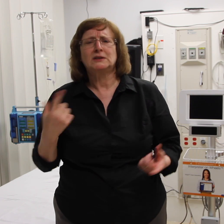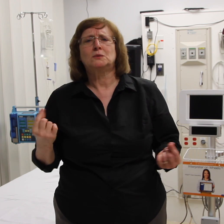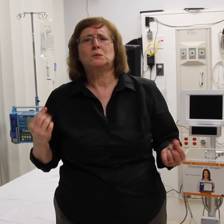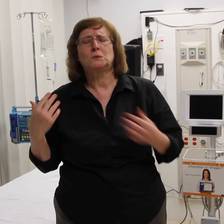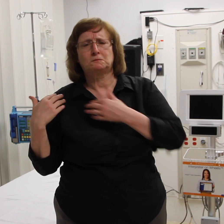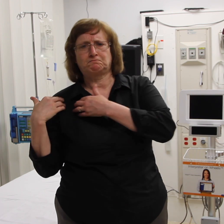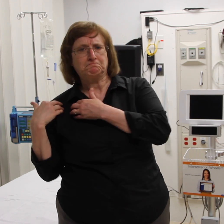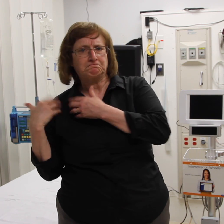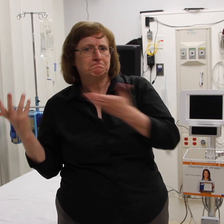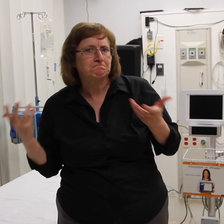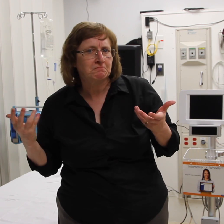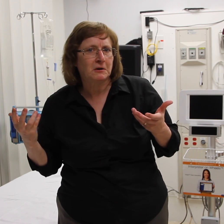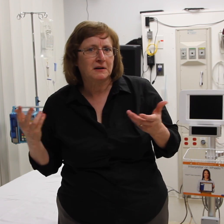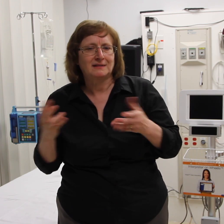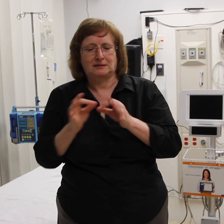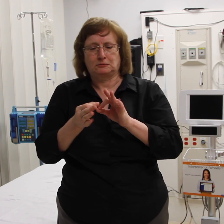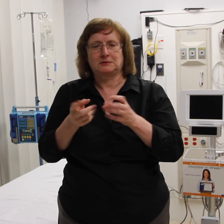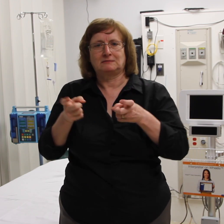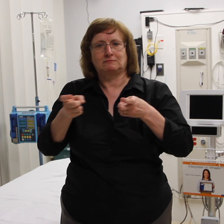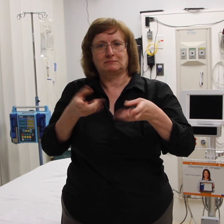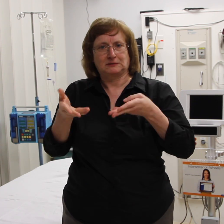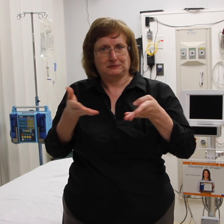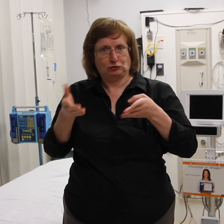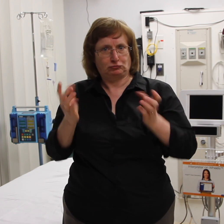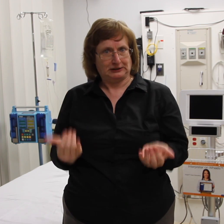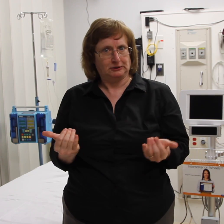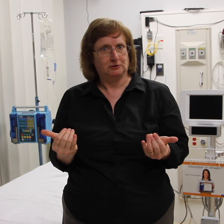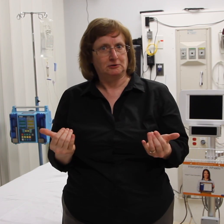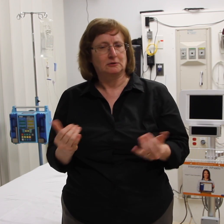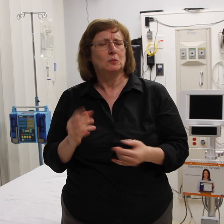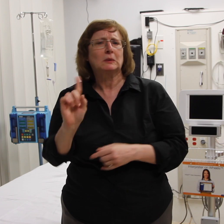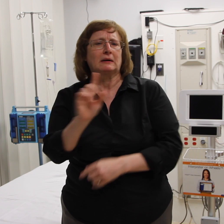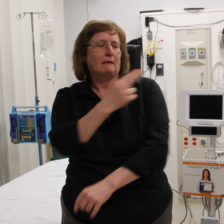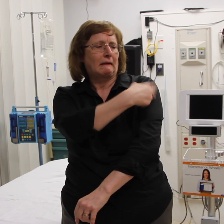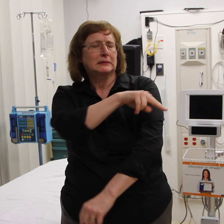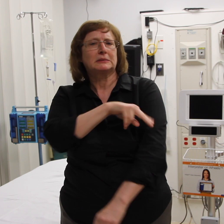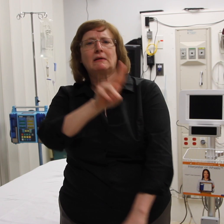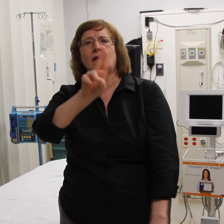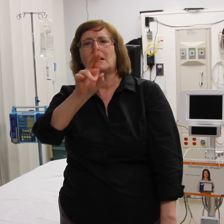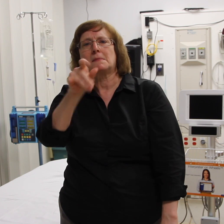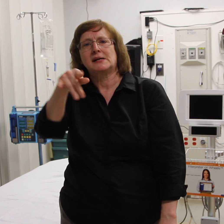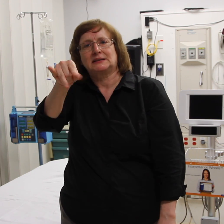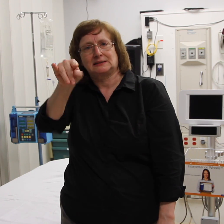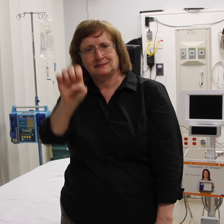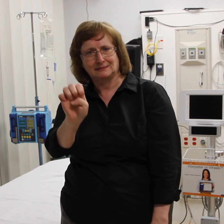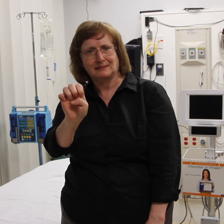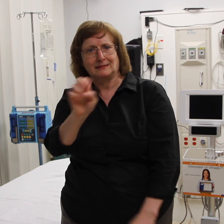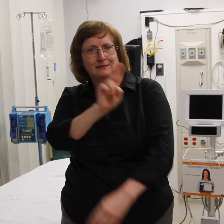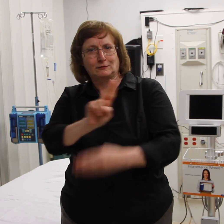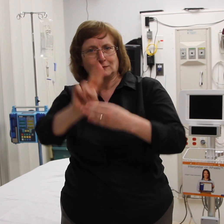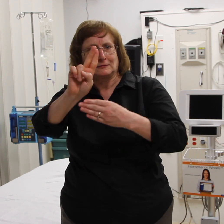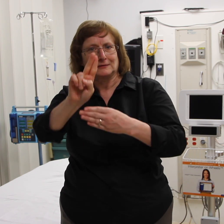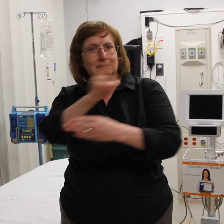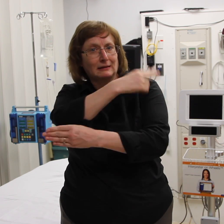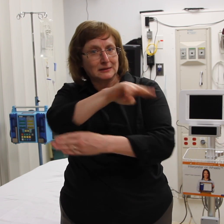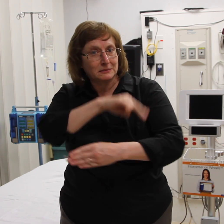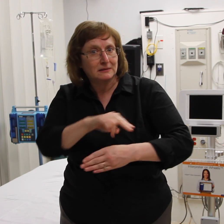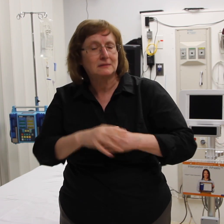en el Hospital University aquí en Syracuse, New York. El Departamento de Interpretación de Upstate